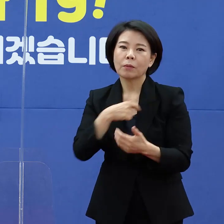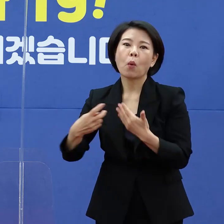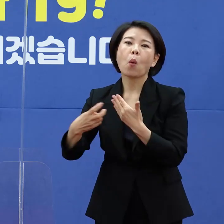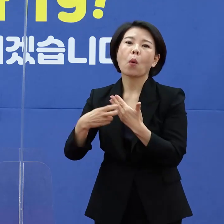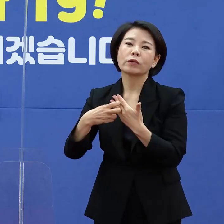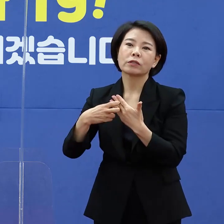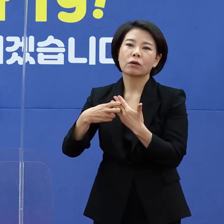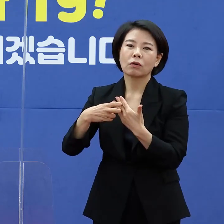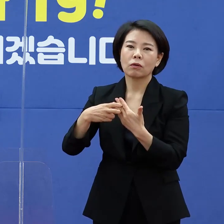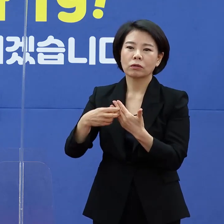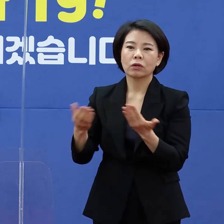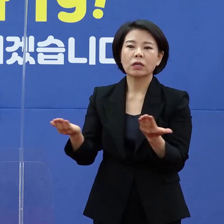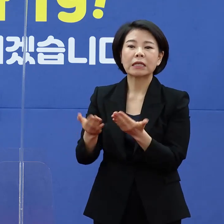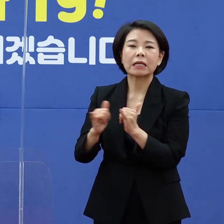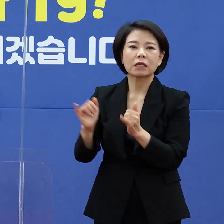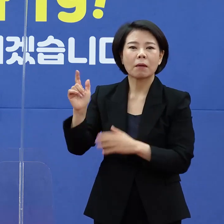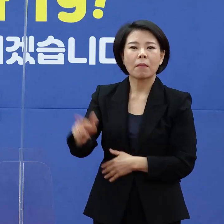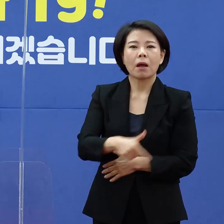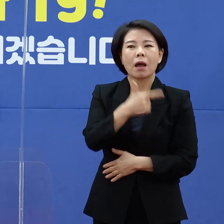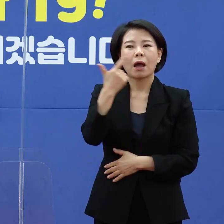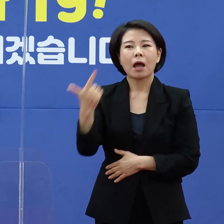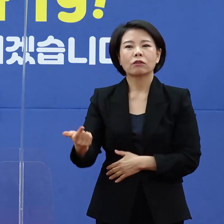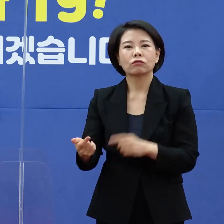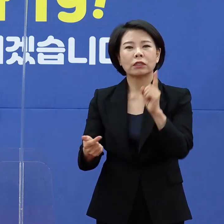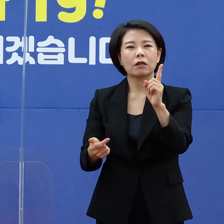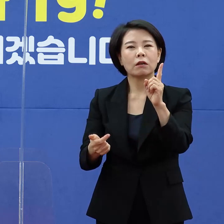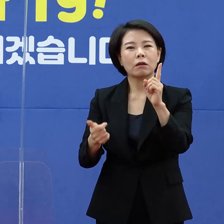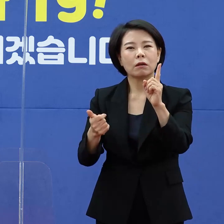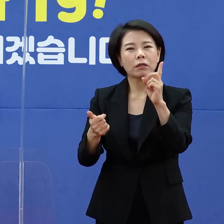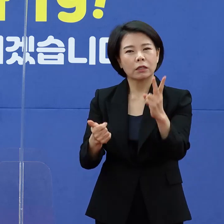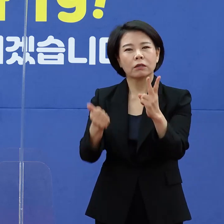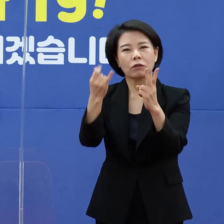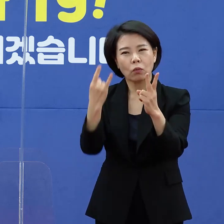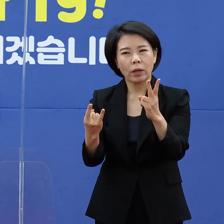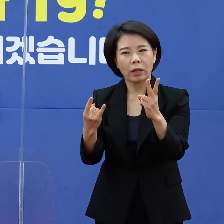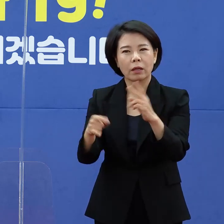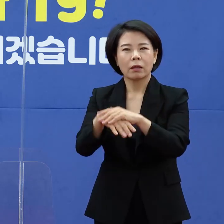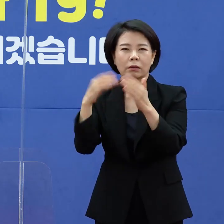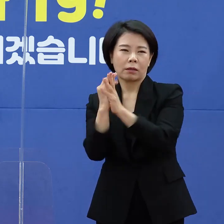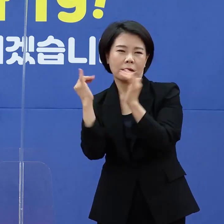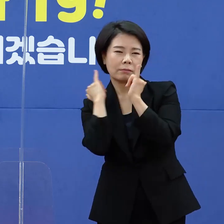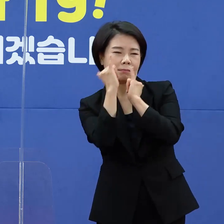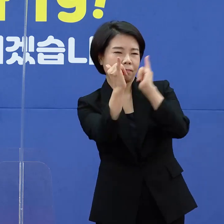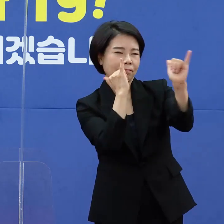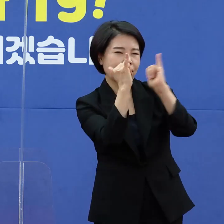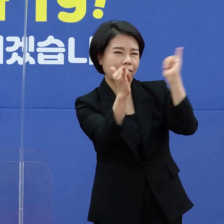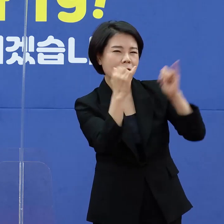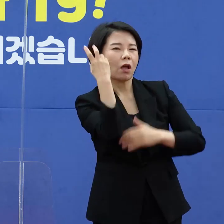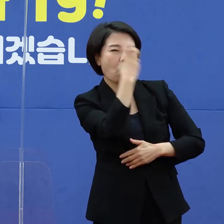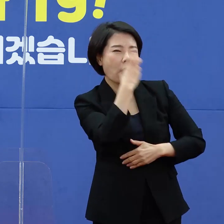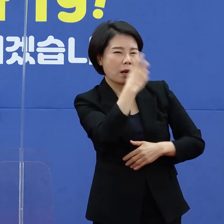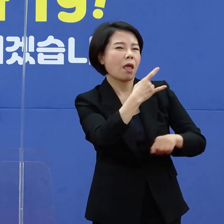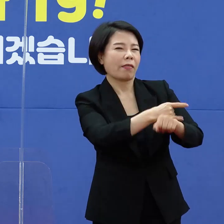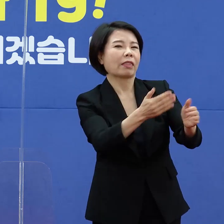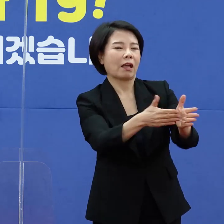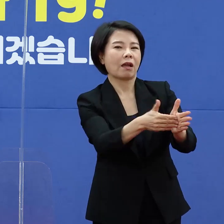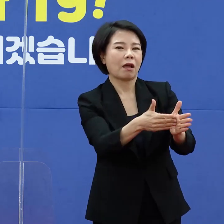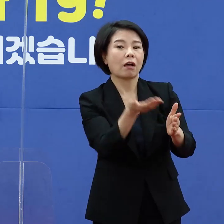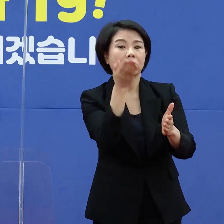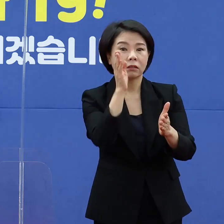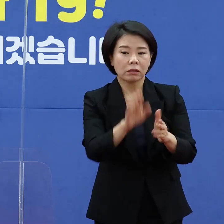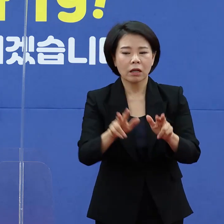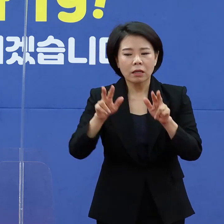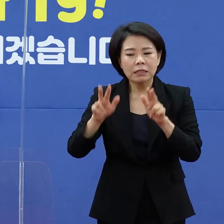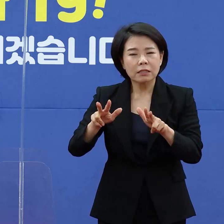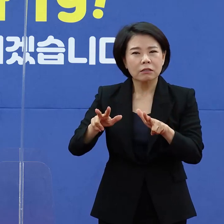이력이나 행정인력들이 하루에 한 번 또는 두 번을 이분들에게 전부 연락을 해서 건강관리를 했었습니다. 그런데